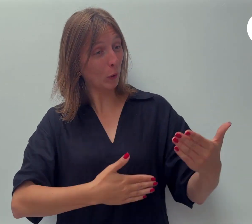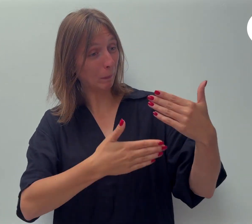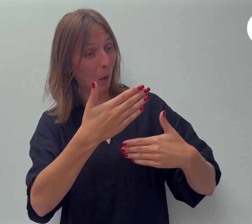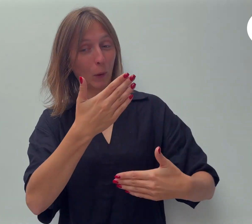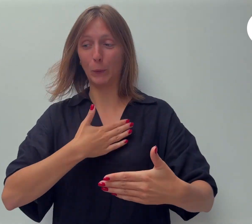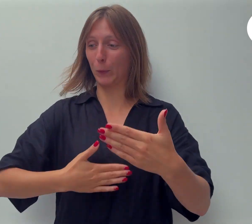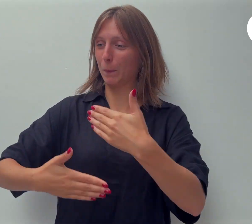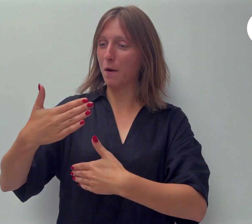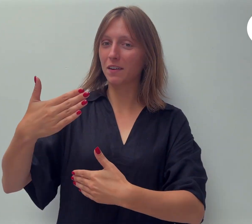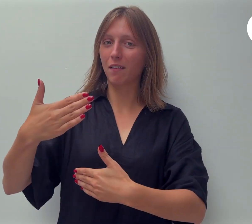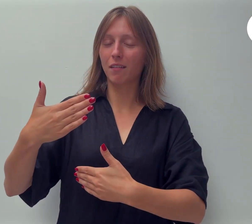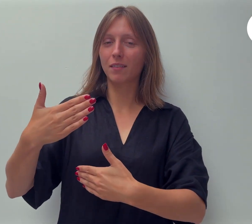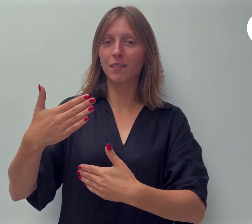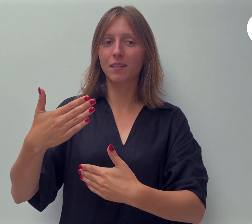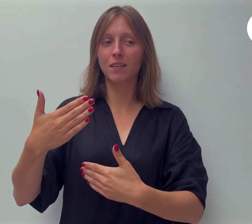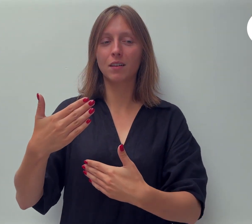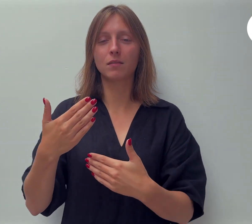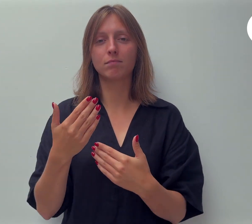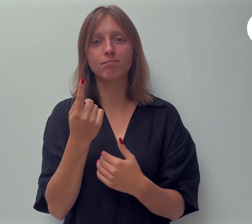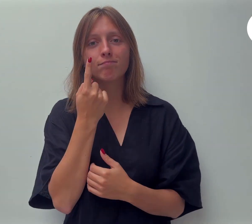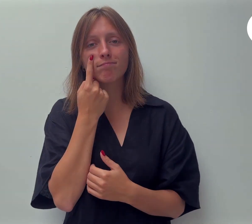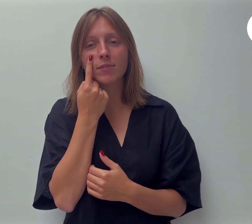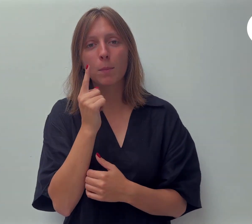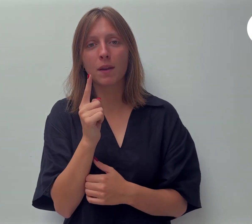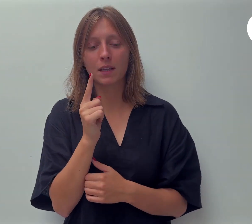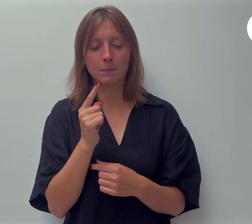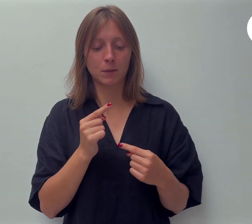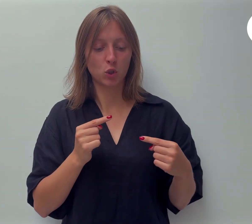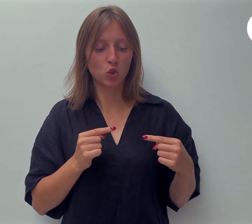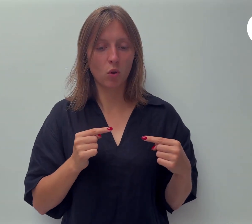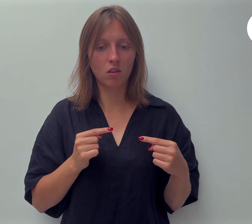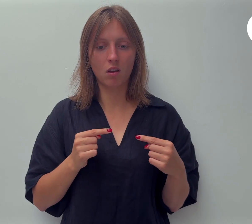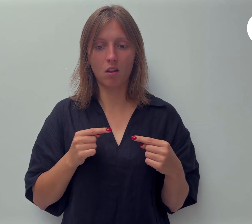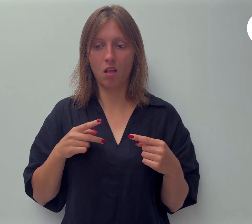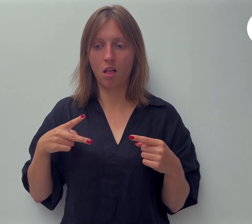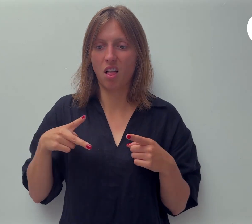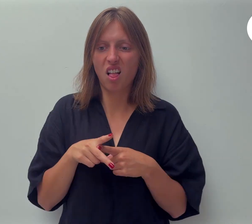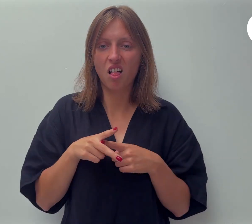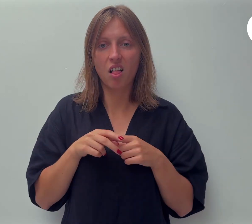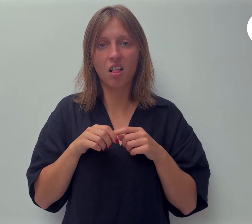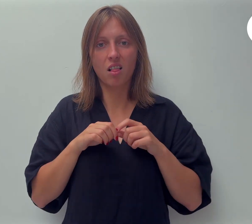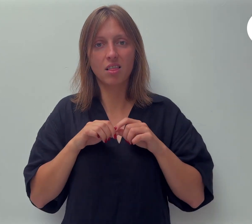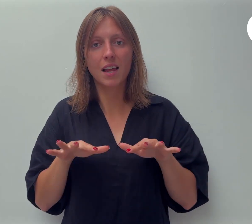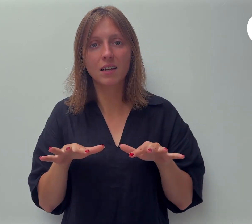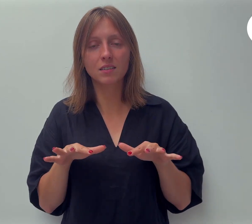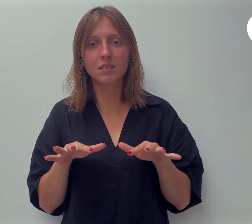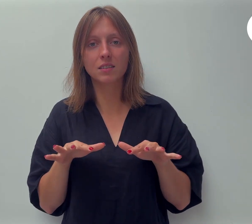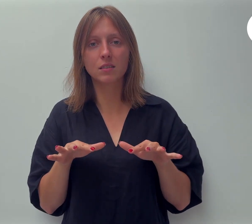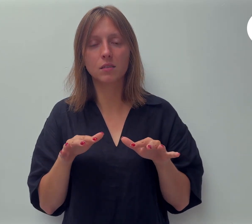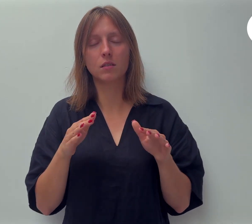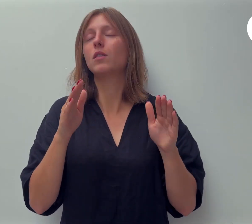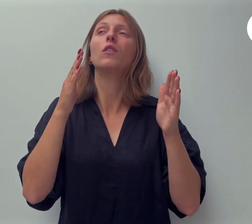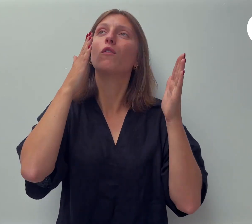Zorg dat je licht niet verliest door zonde of aardse zaken. Hou je focus gericht op Jezus.